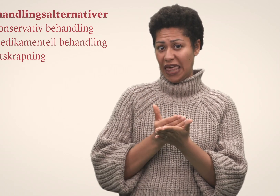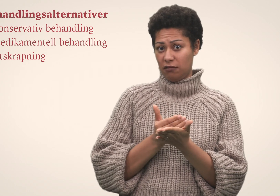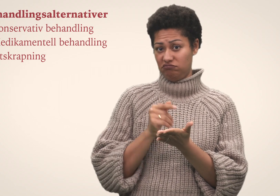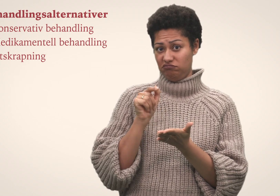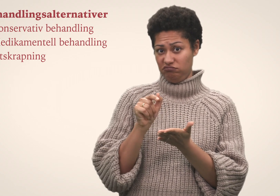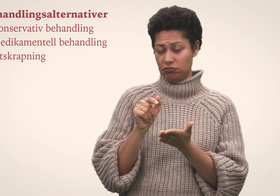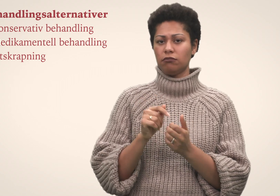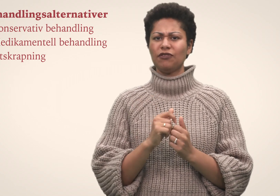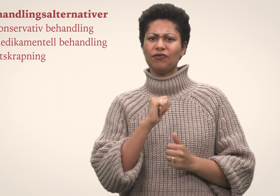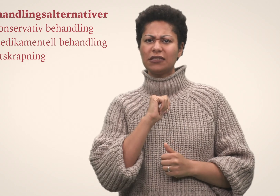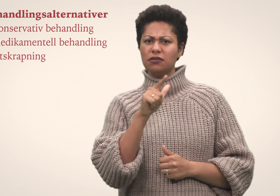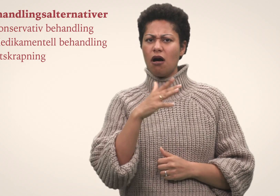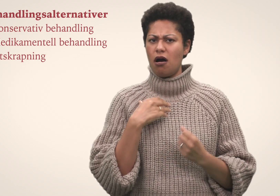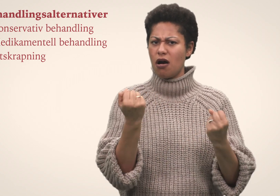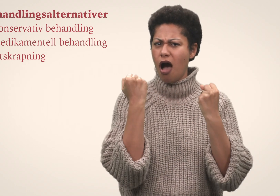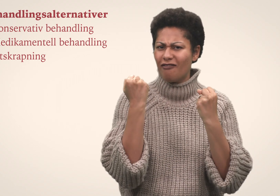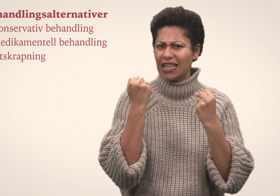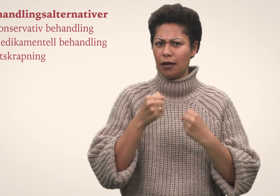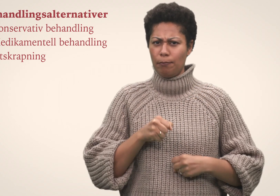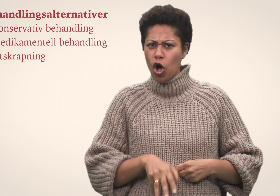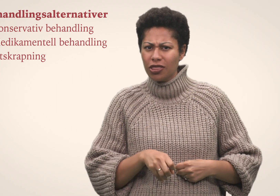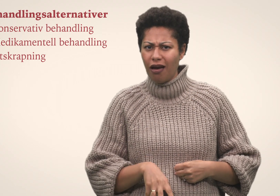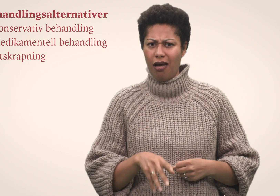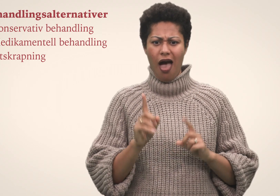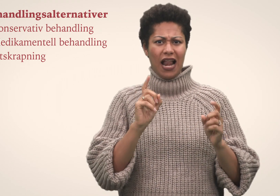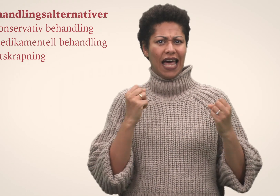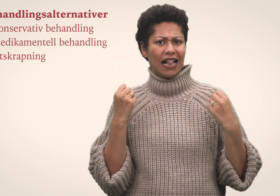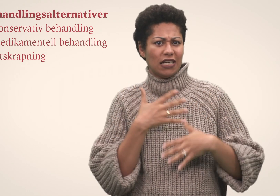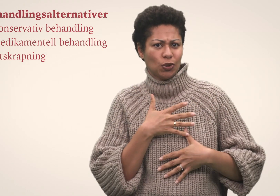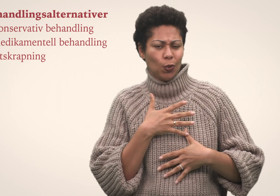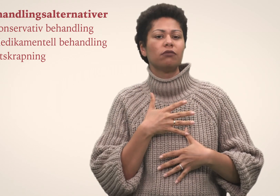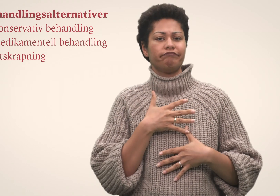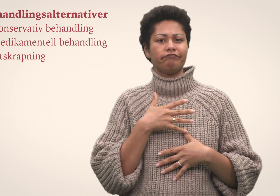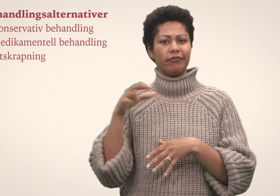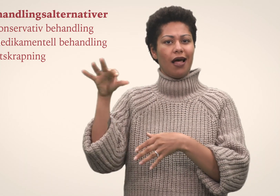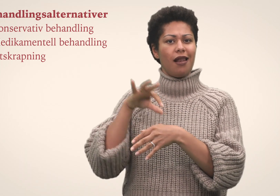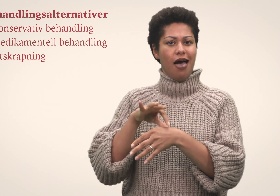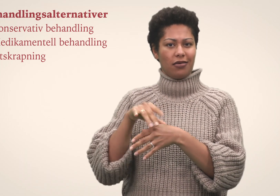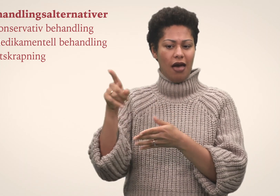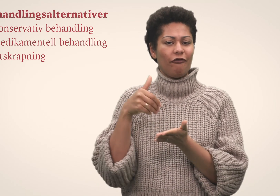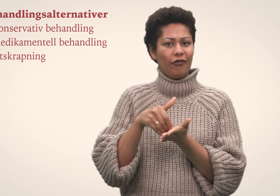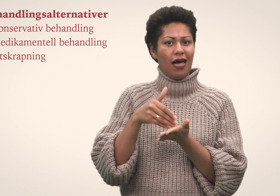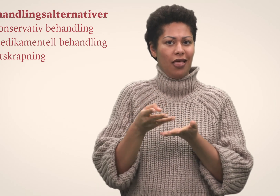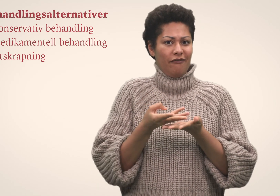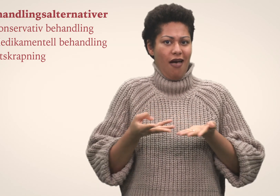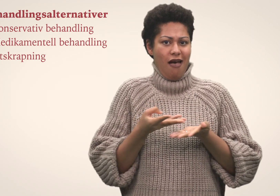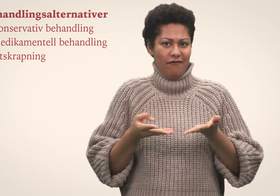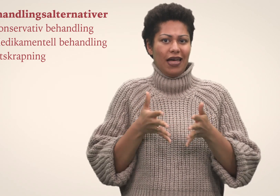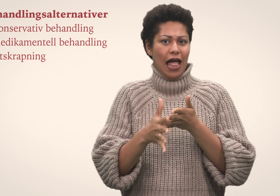Utskraping Ved kraftige blødninger eller infeksjon kan legen fjerne vevet gjennom en prosedyre som